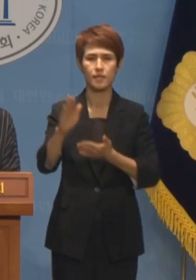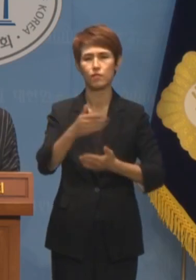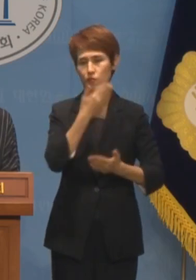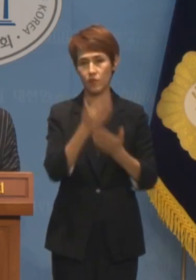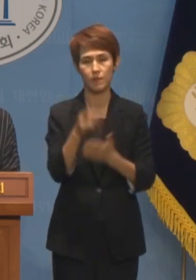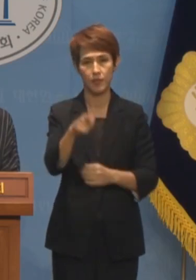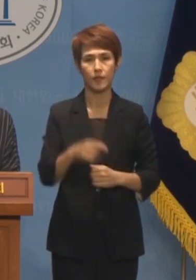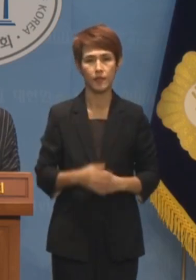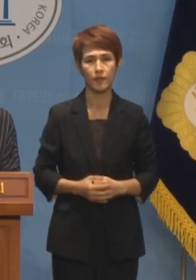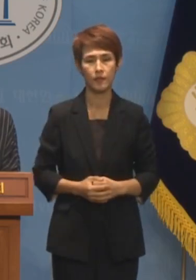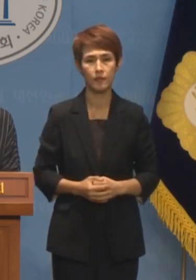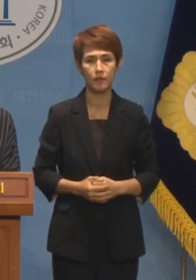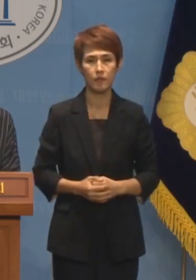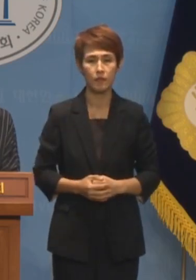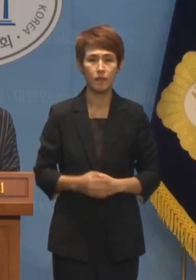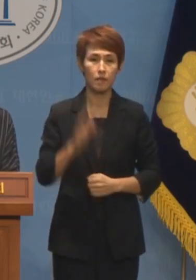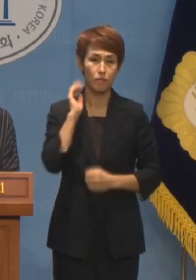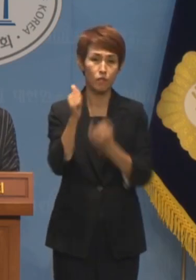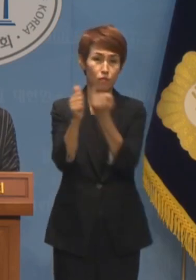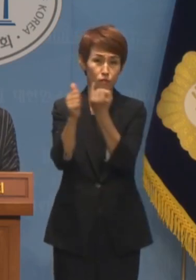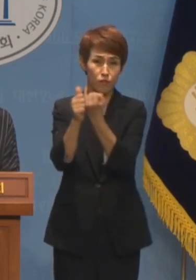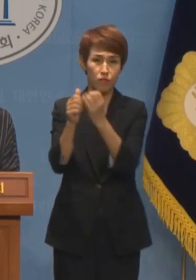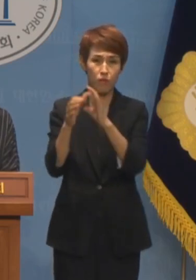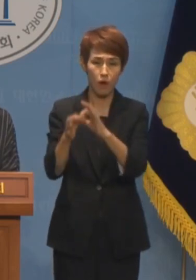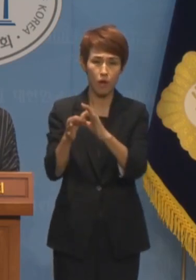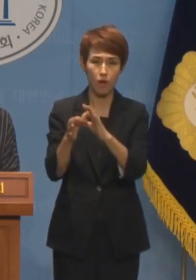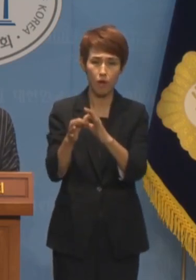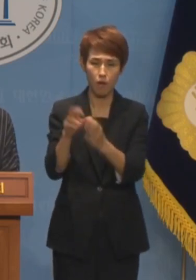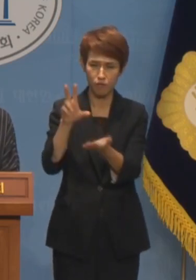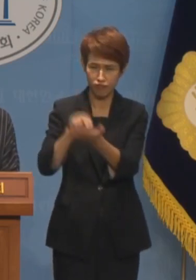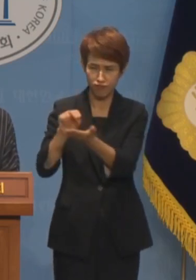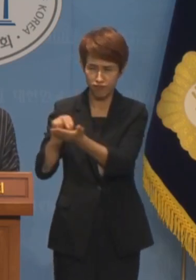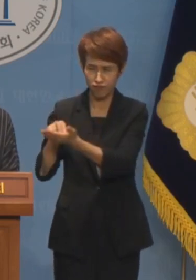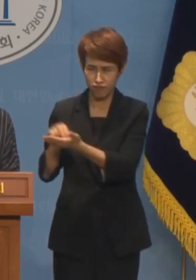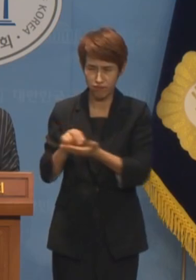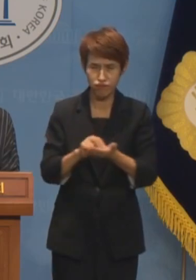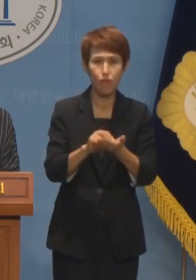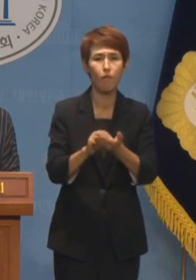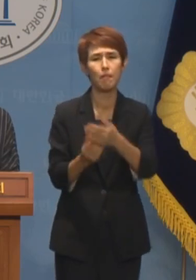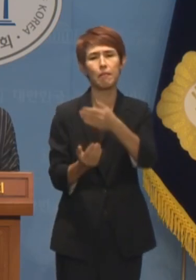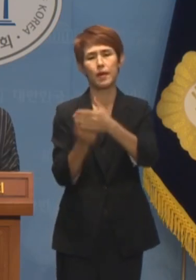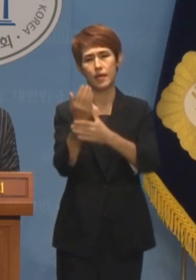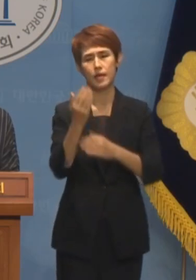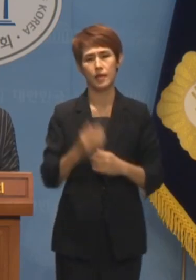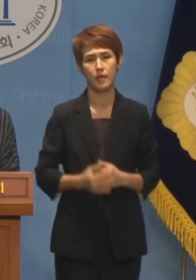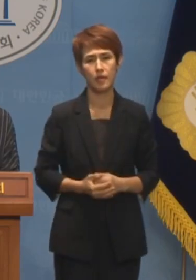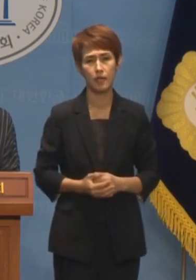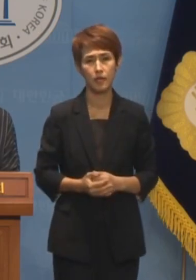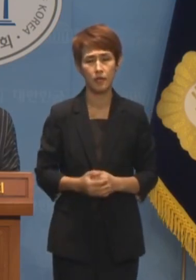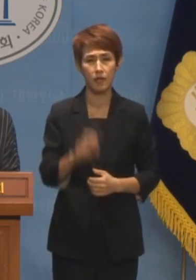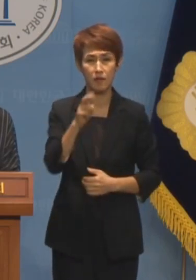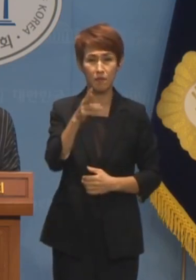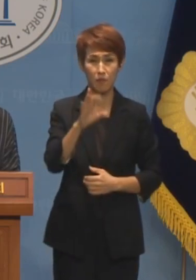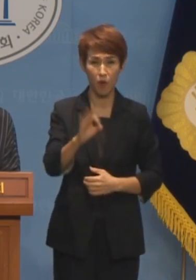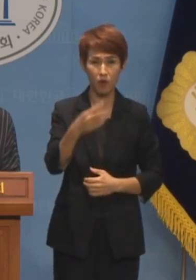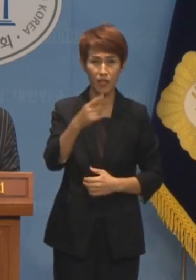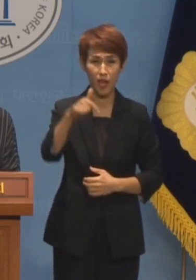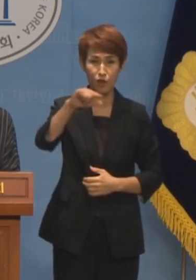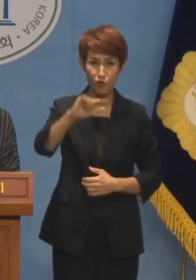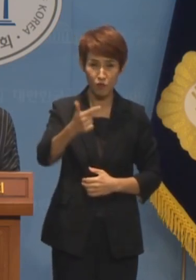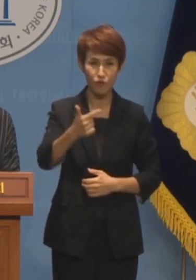윤석열 대통령을 둘러싼 의혹과 비리들이 하루가 멀다 하고 터져 나옵니다. 이번에는 명태균이라는